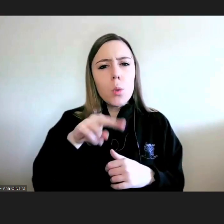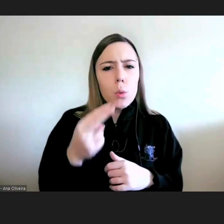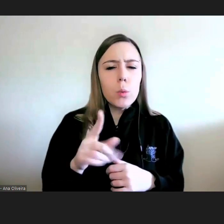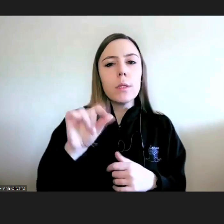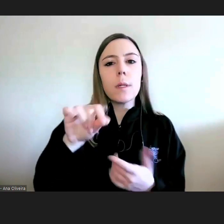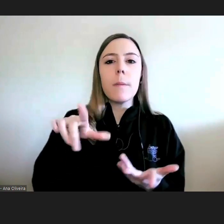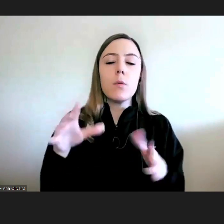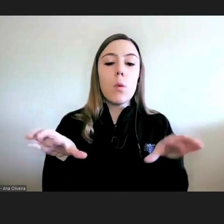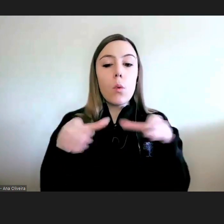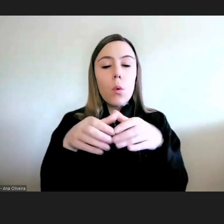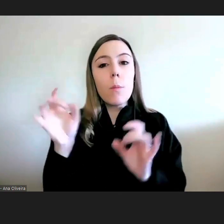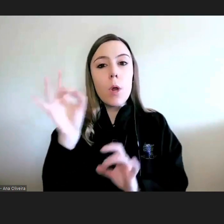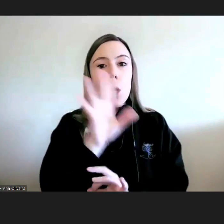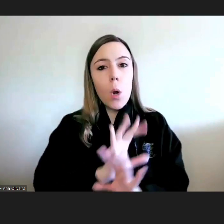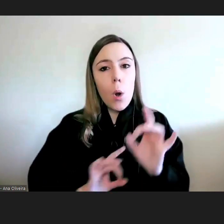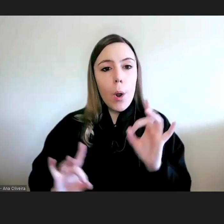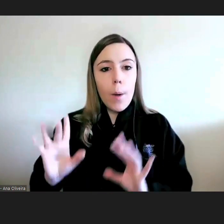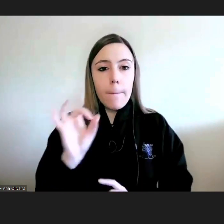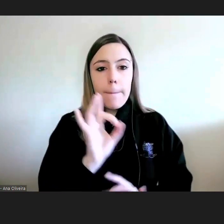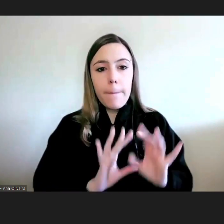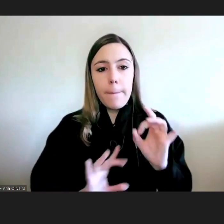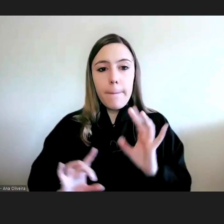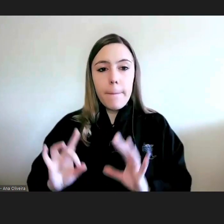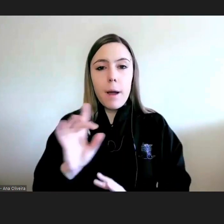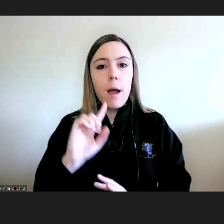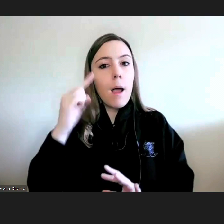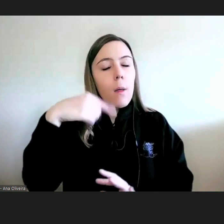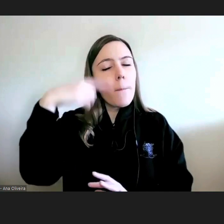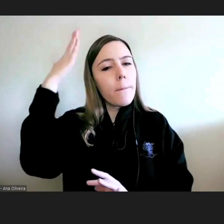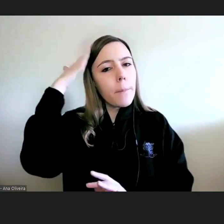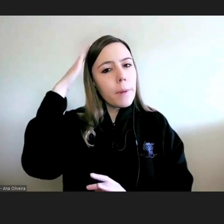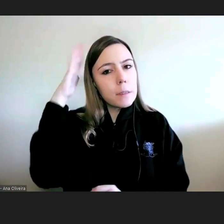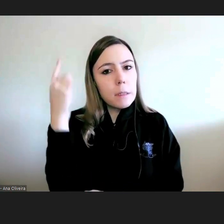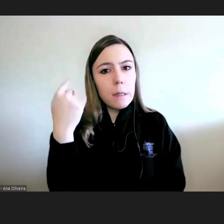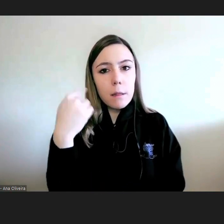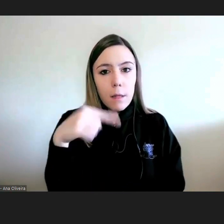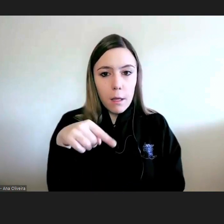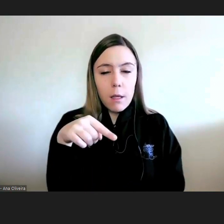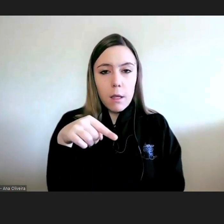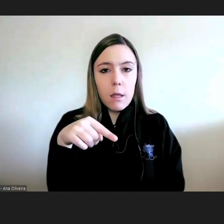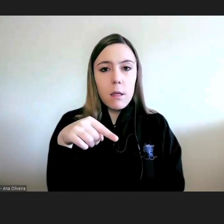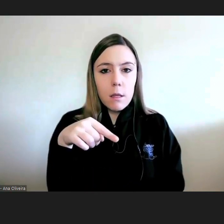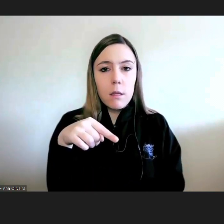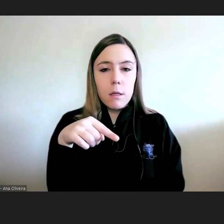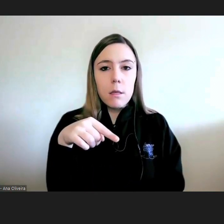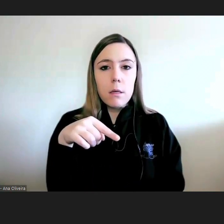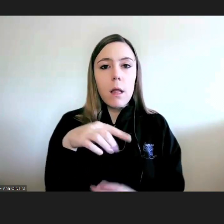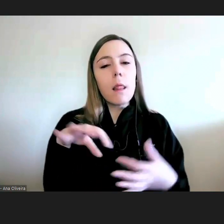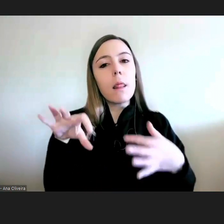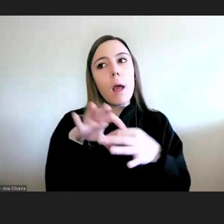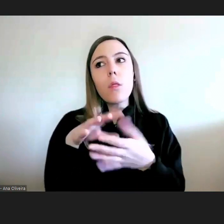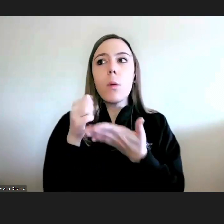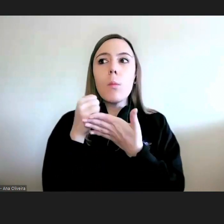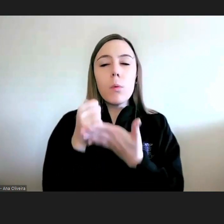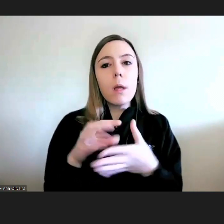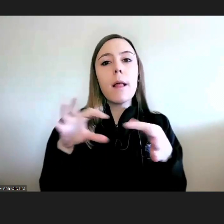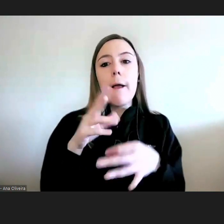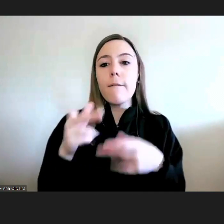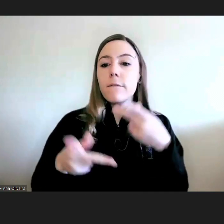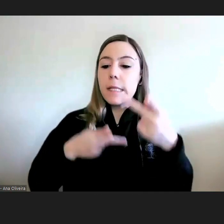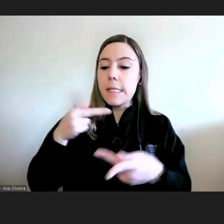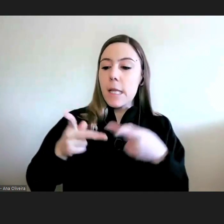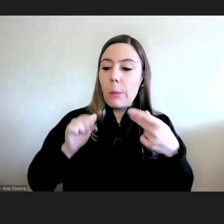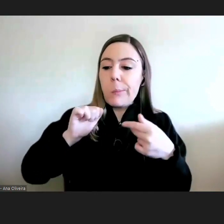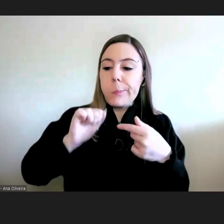e, portanto, temos esta competência de colaborar na avaliação, na própria